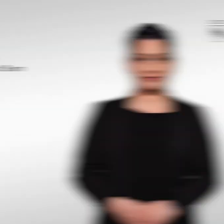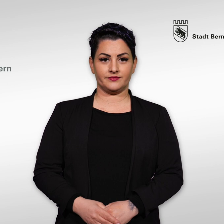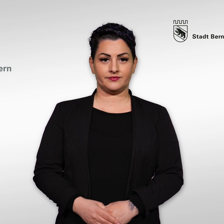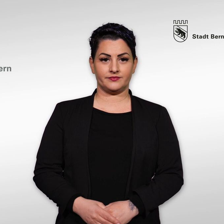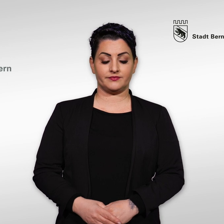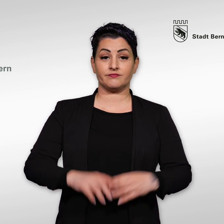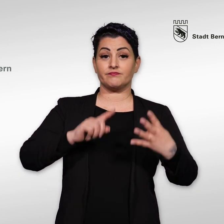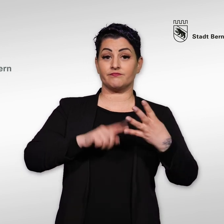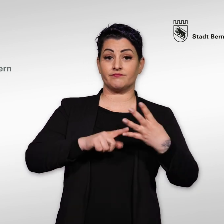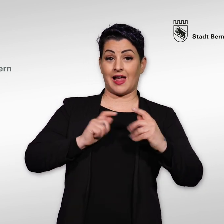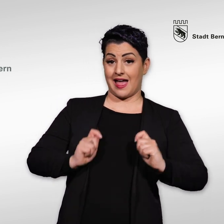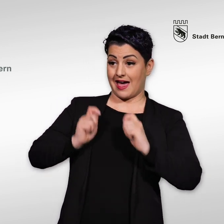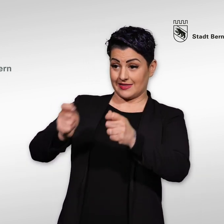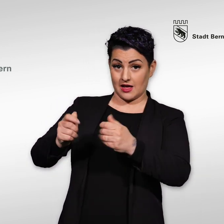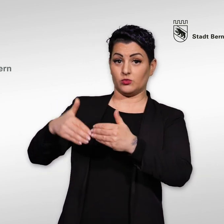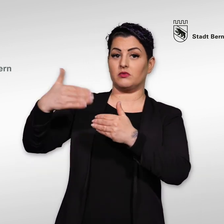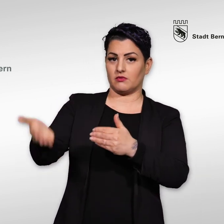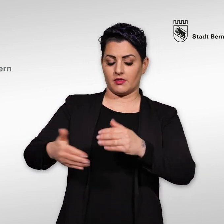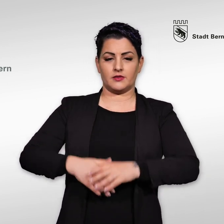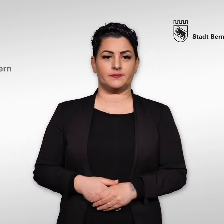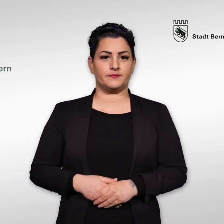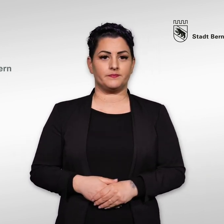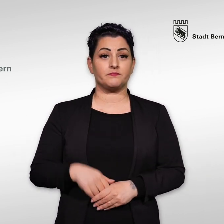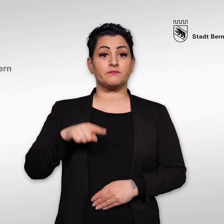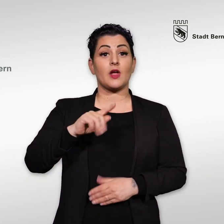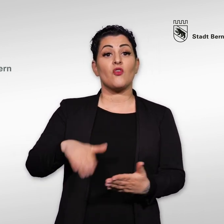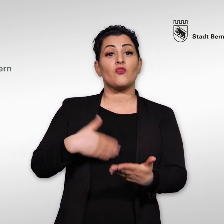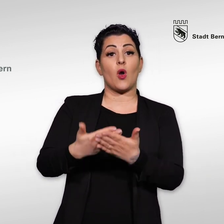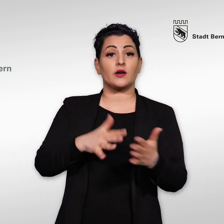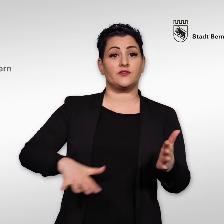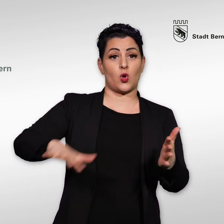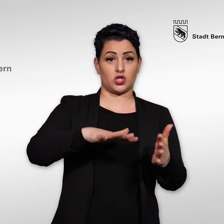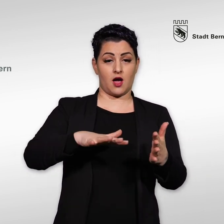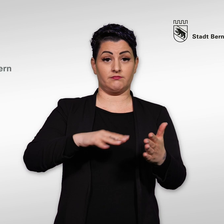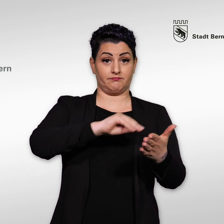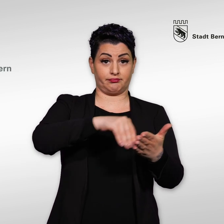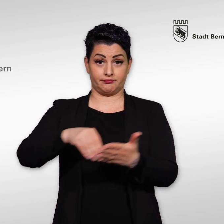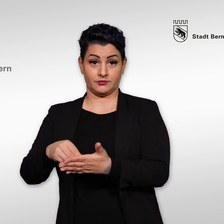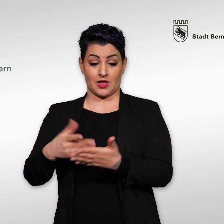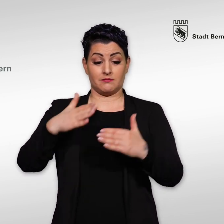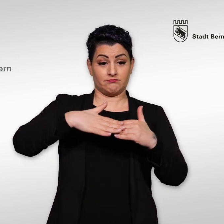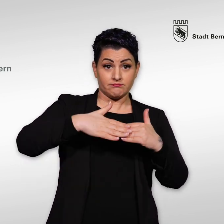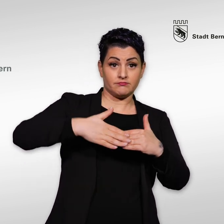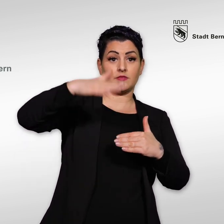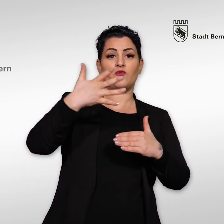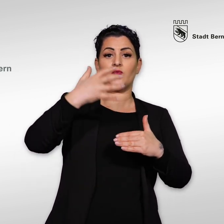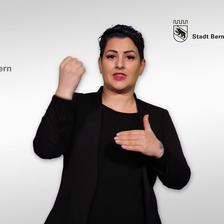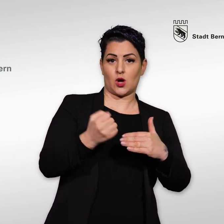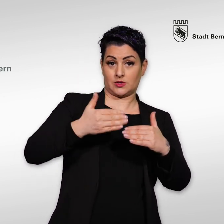4. Nach der Einreichung Der Gemeinderat stellt das Zustandekommen des Volksvorschlags fest, wenn